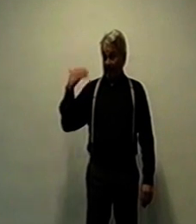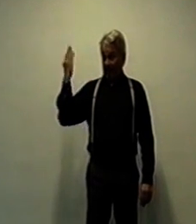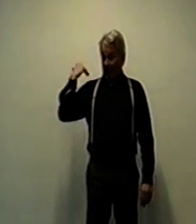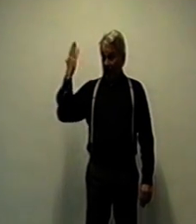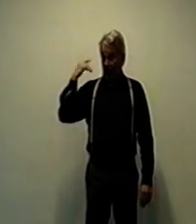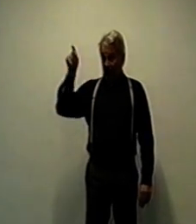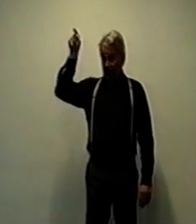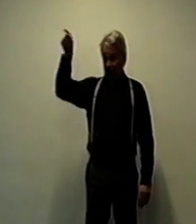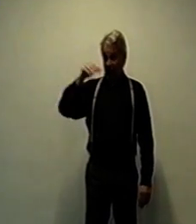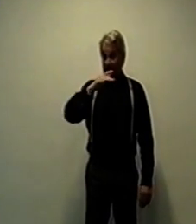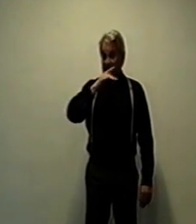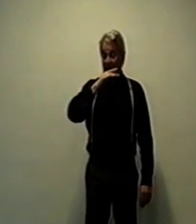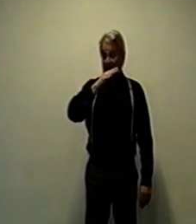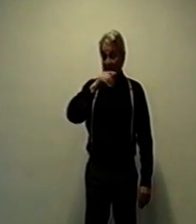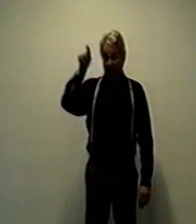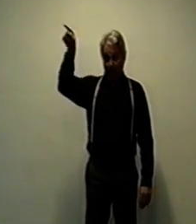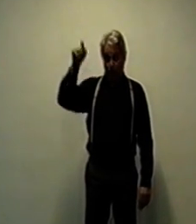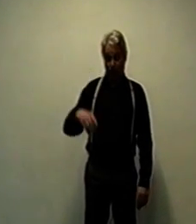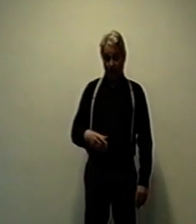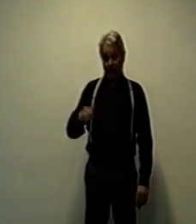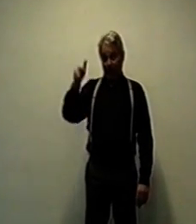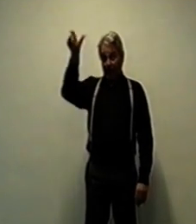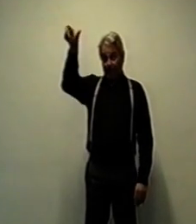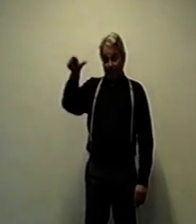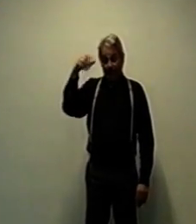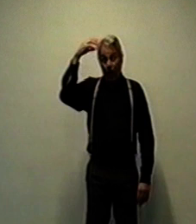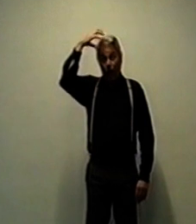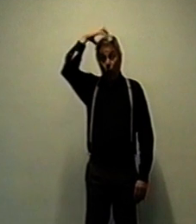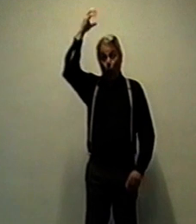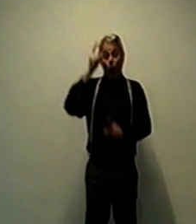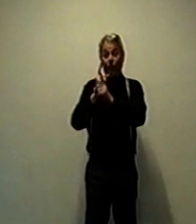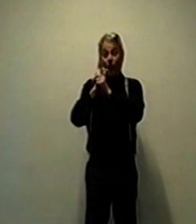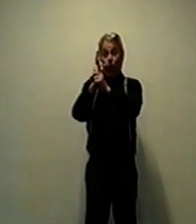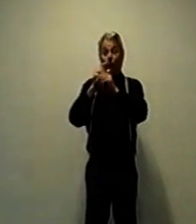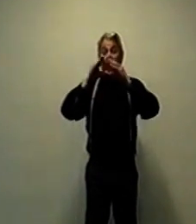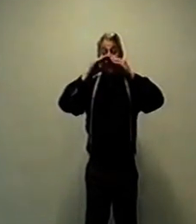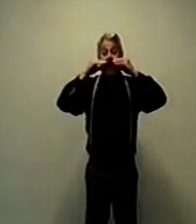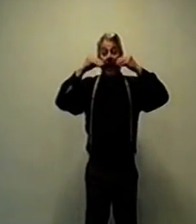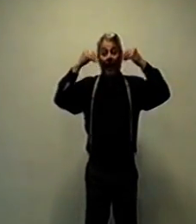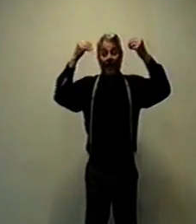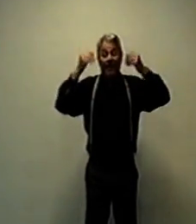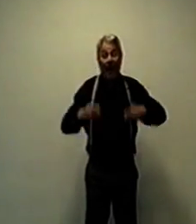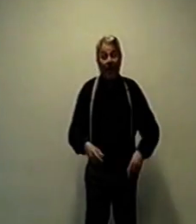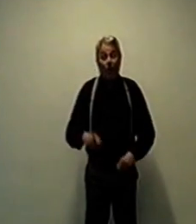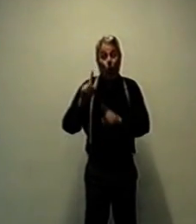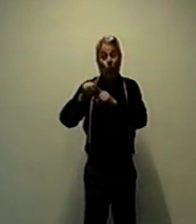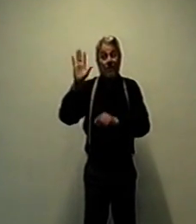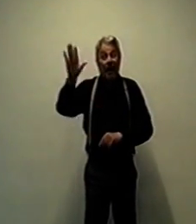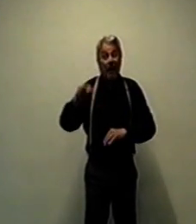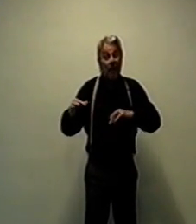Sie können die Zeichen nicht mehr deuten. Dabei habe ich sie auf zwei so offensichtliche Zeichen hingewiesen.